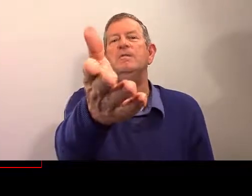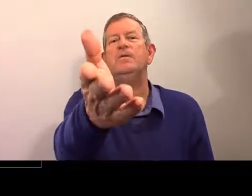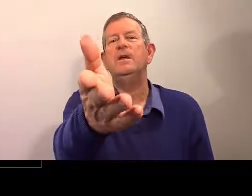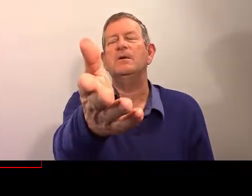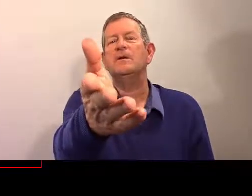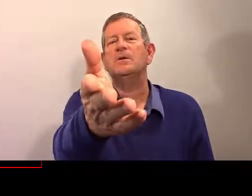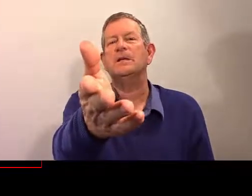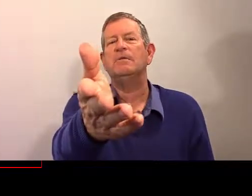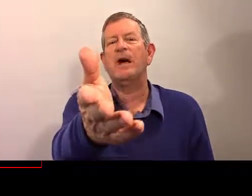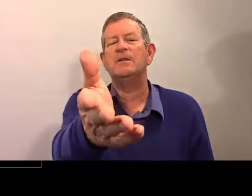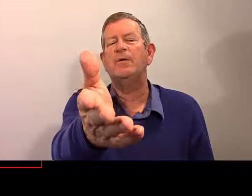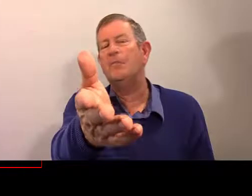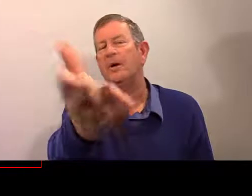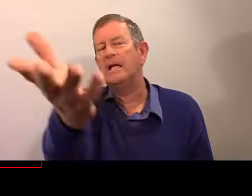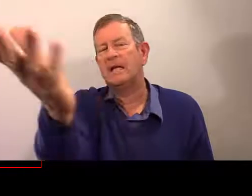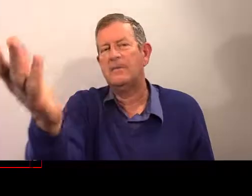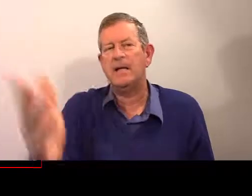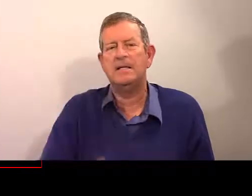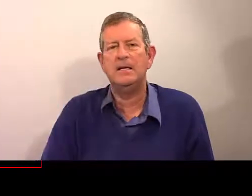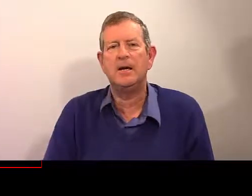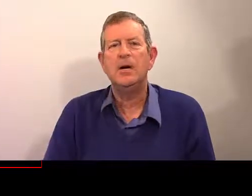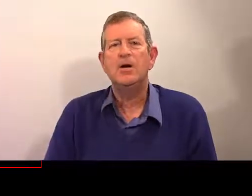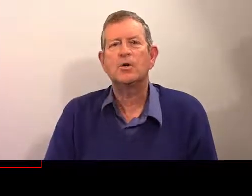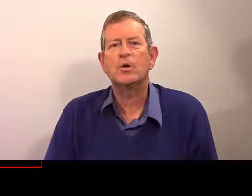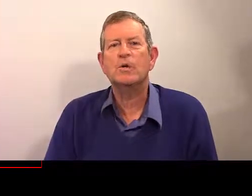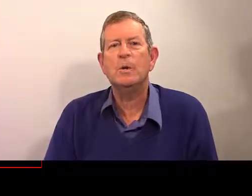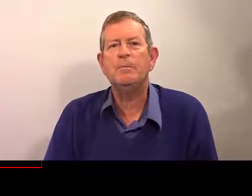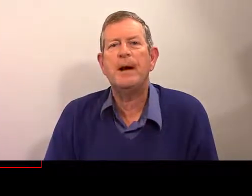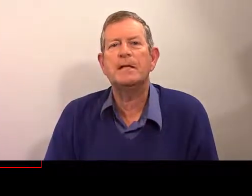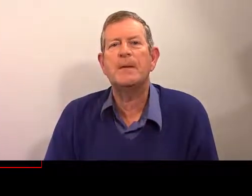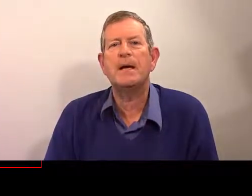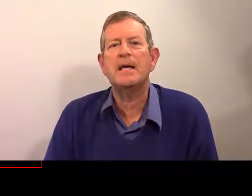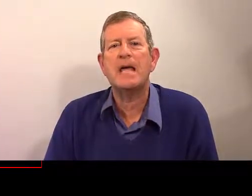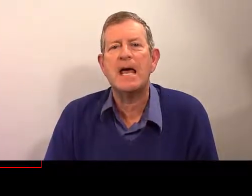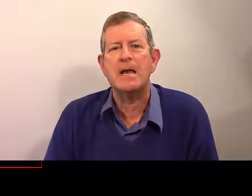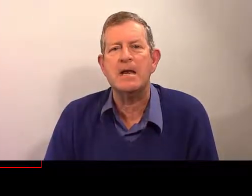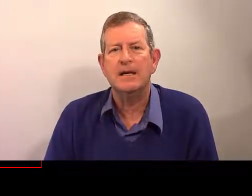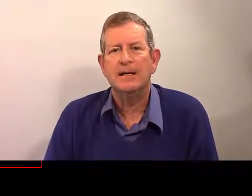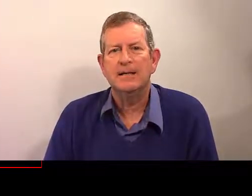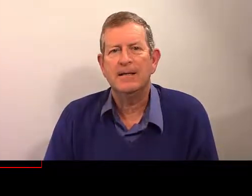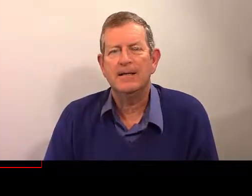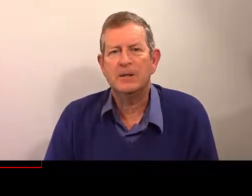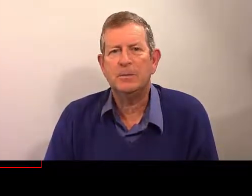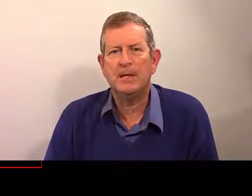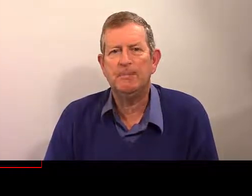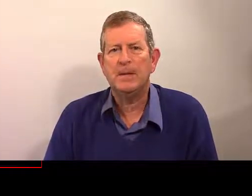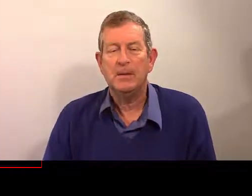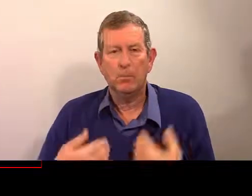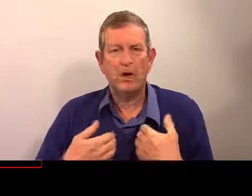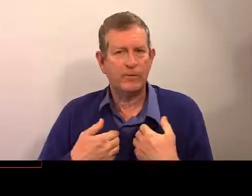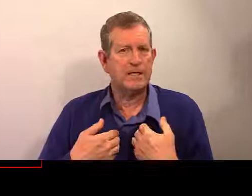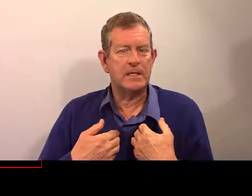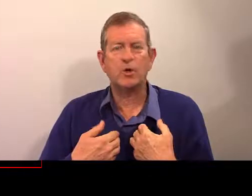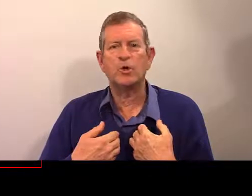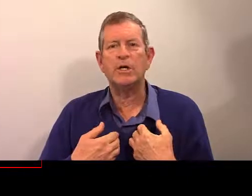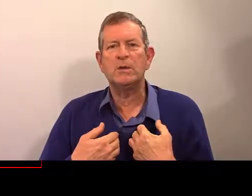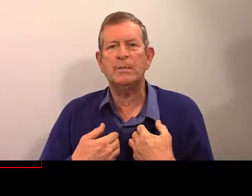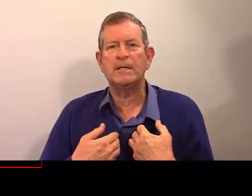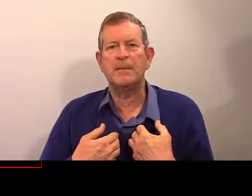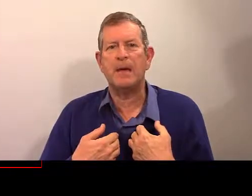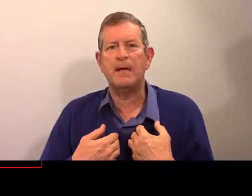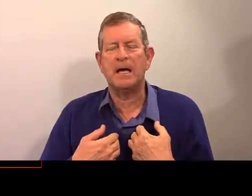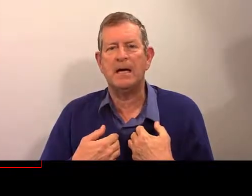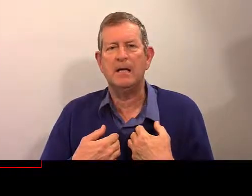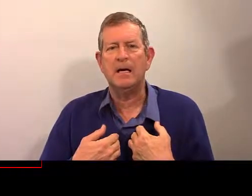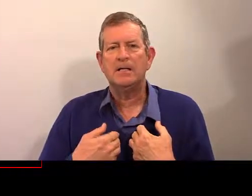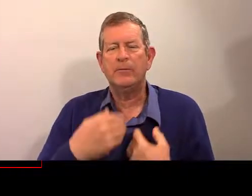si vous êtes une fille, en disant cette phrase, vous pourriez très bien dire « Je ne suis pas américaine. » N'est-ce pas ? Moi, je vais dire « Je ne suis